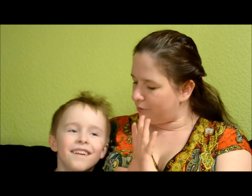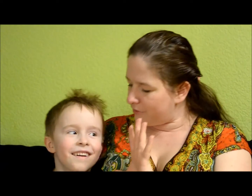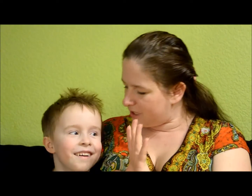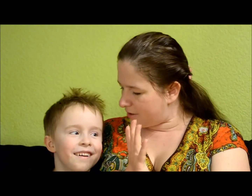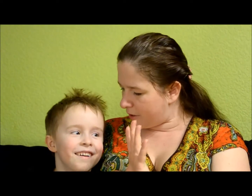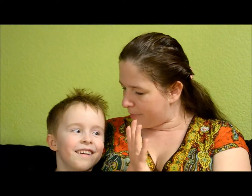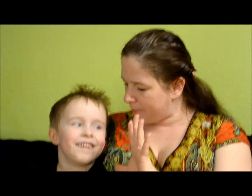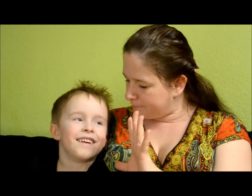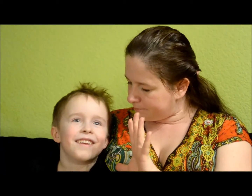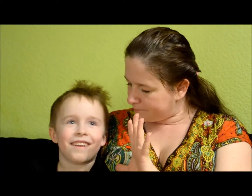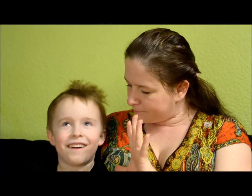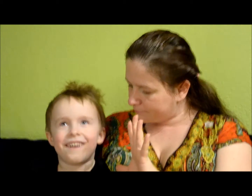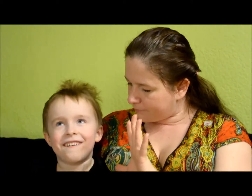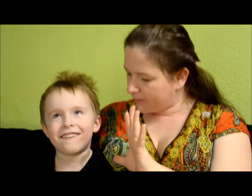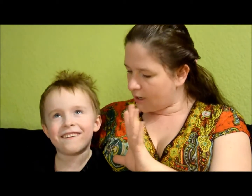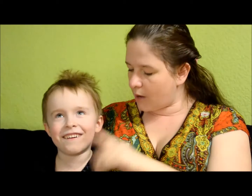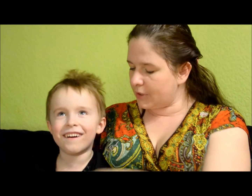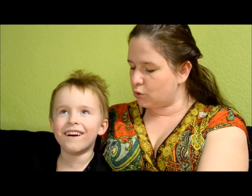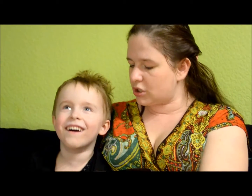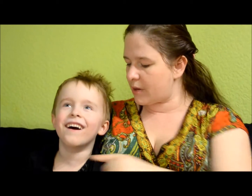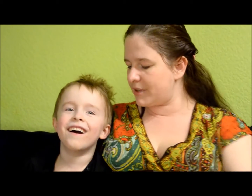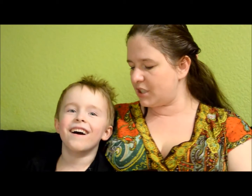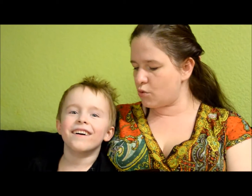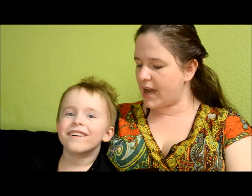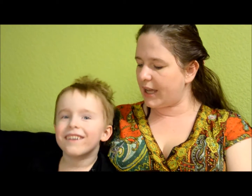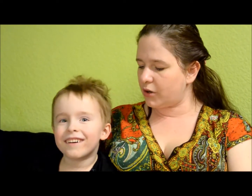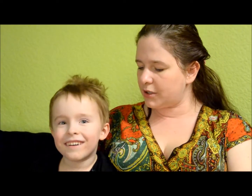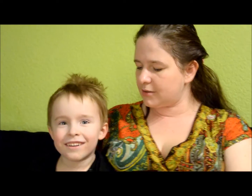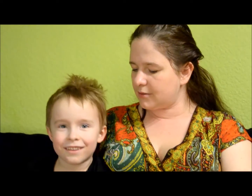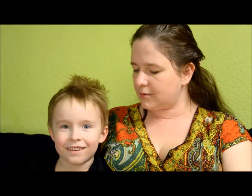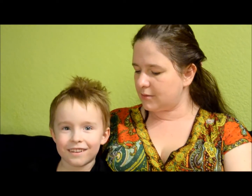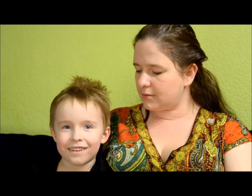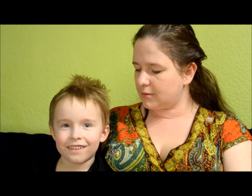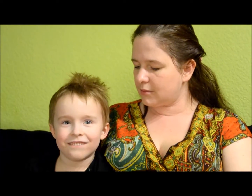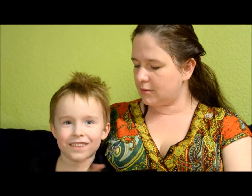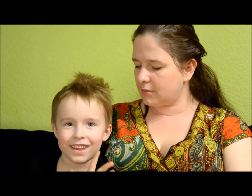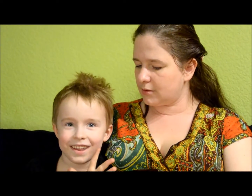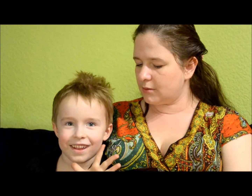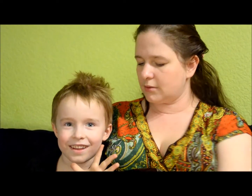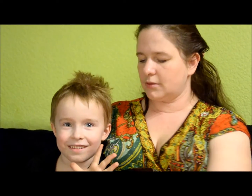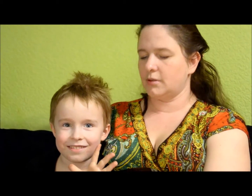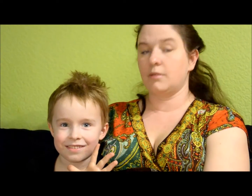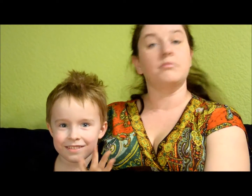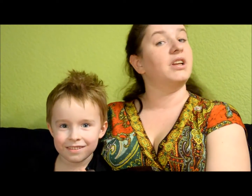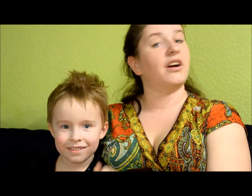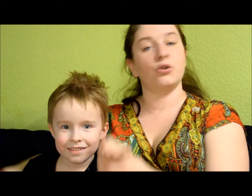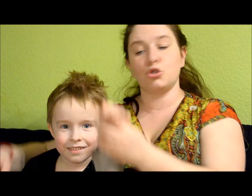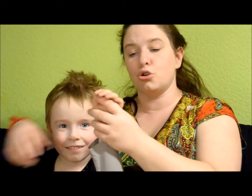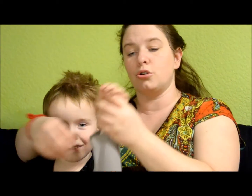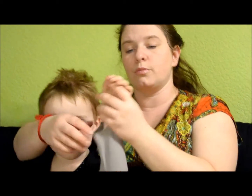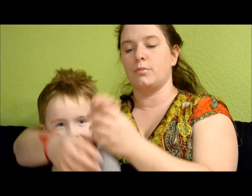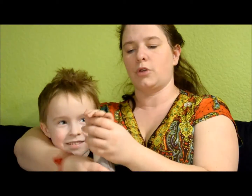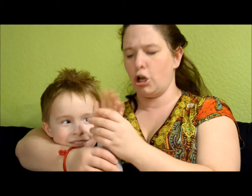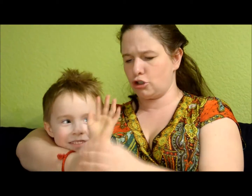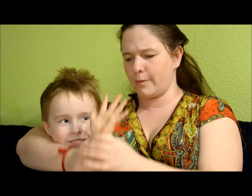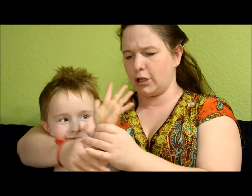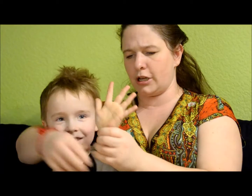on viis sõrme? Jaa! Aga mitu sõrme sinu käel on? Viis! Mina ei usu! Aja sõrme, naiali!